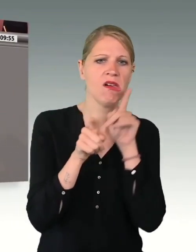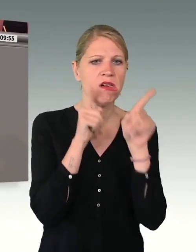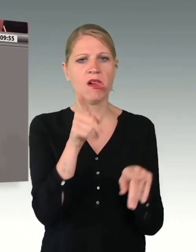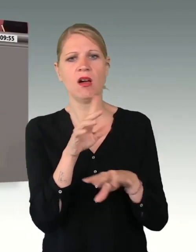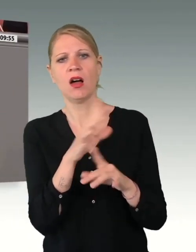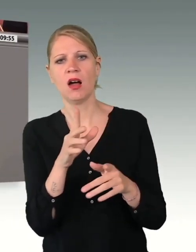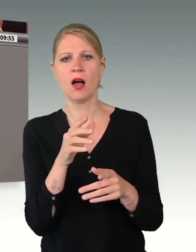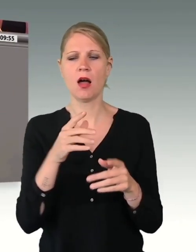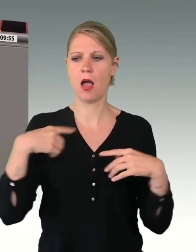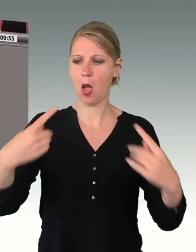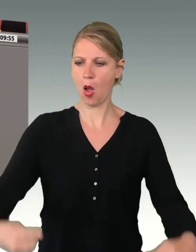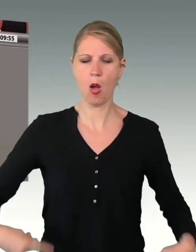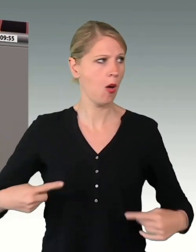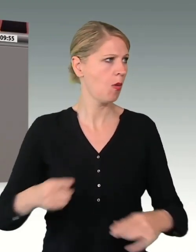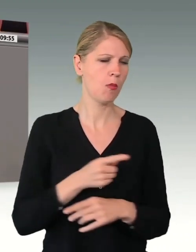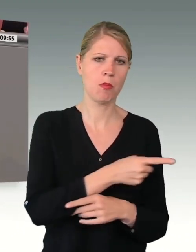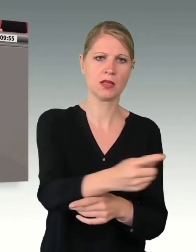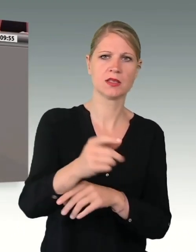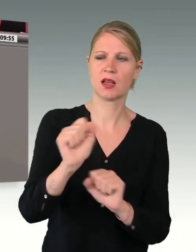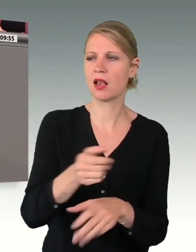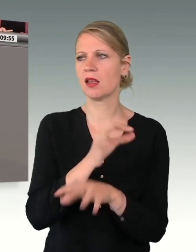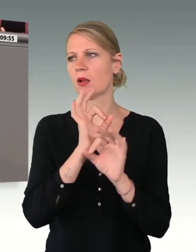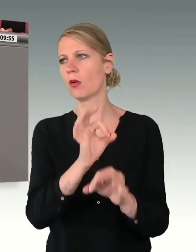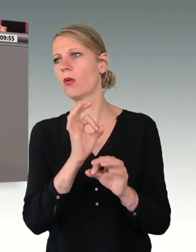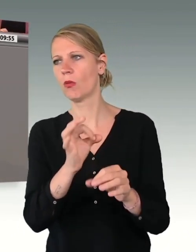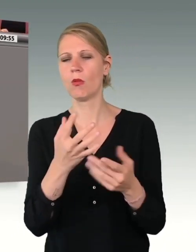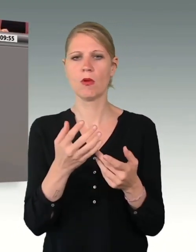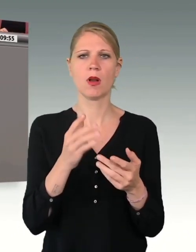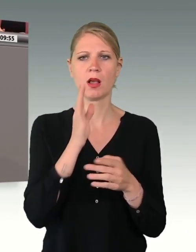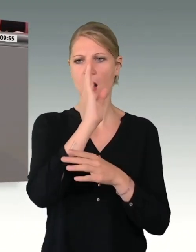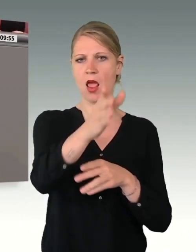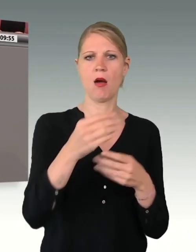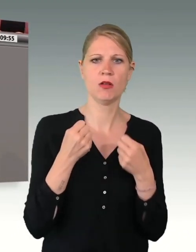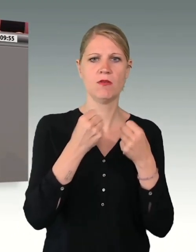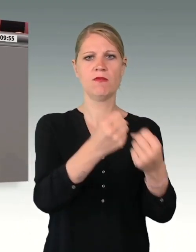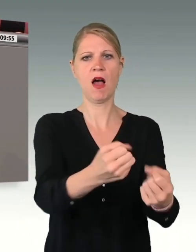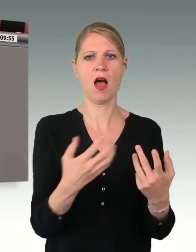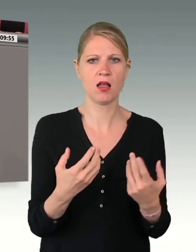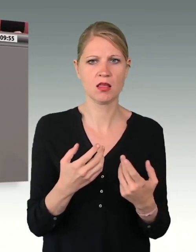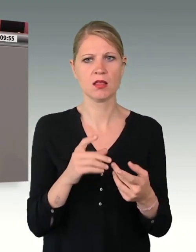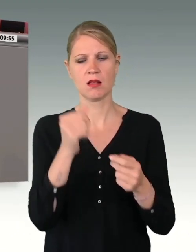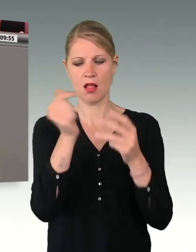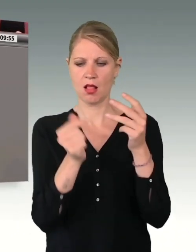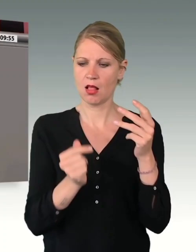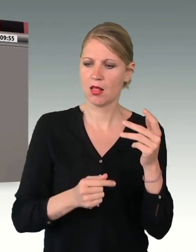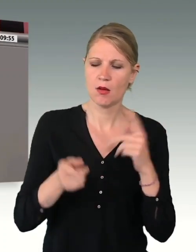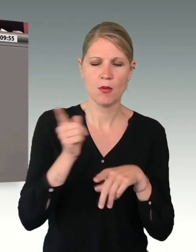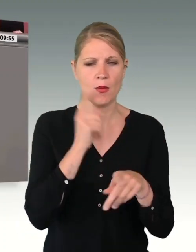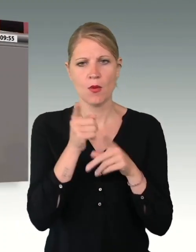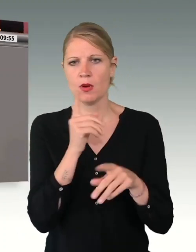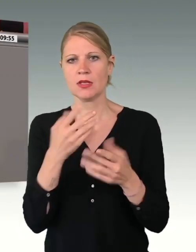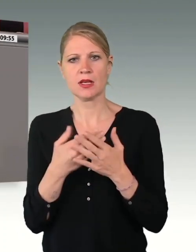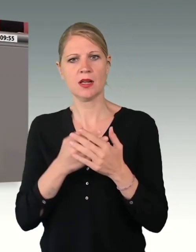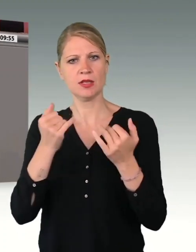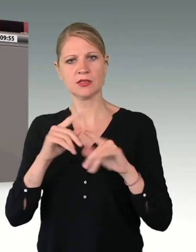Also sollten endlich die politisch Verantwortlichen beginnen, geradeaus zu denken und aufhören, das Geld der Steuerzahlerinnen zu verschwenden.